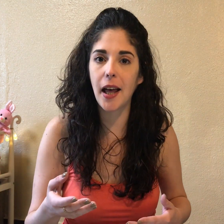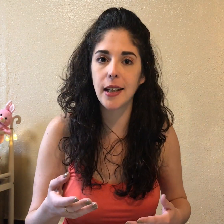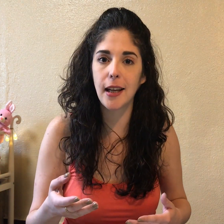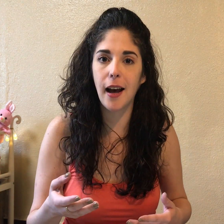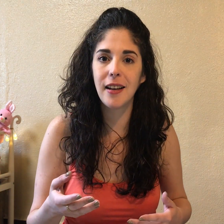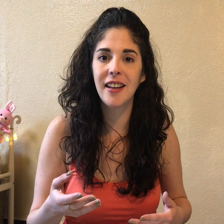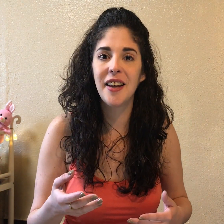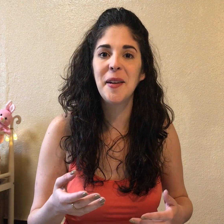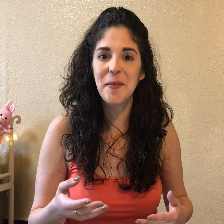quedaría?